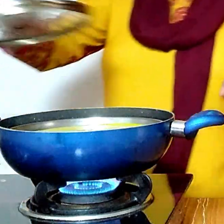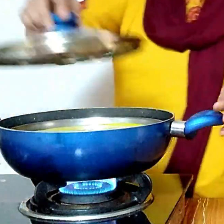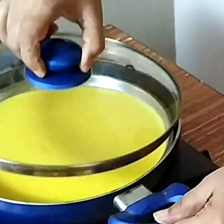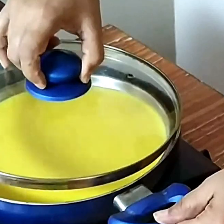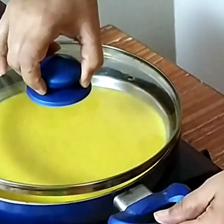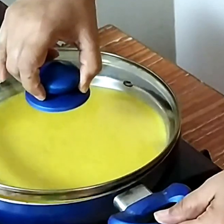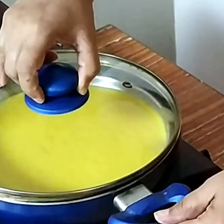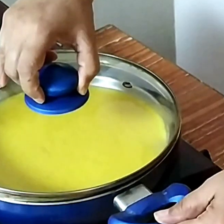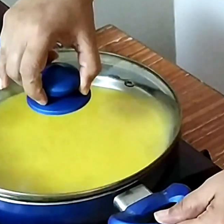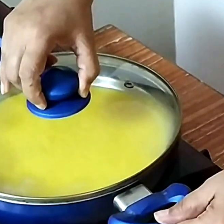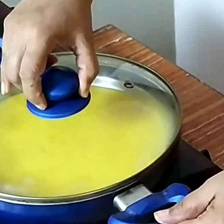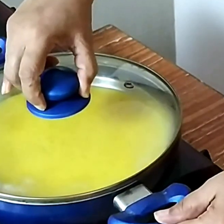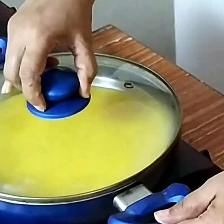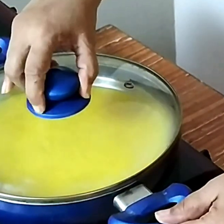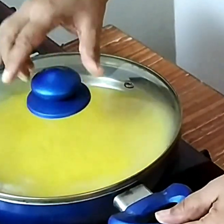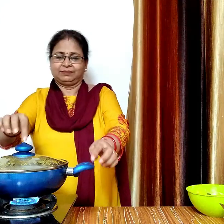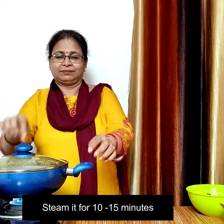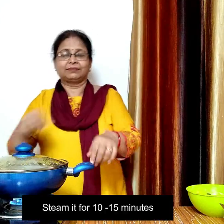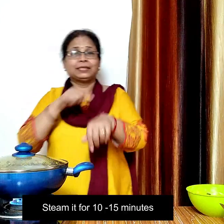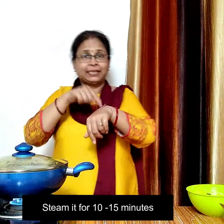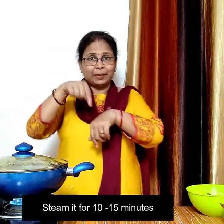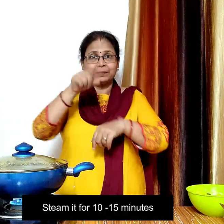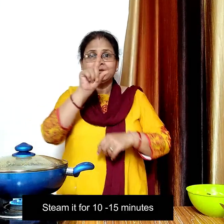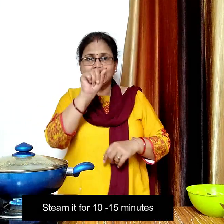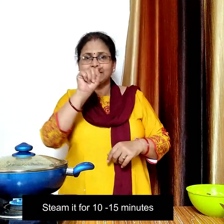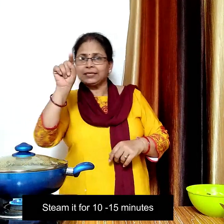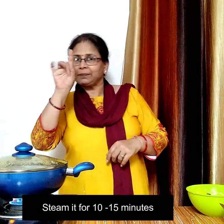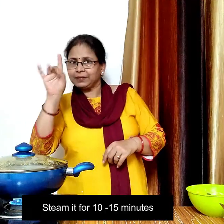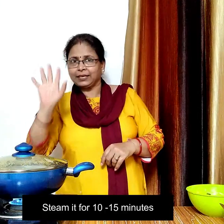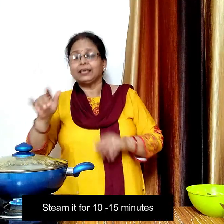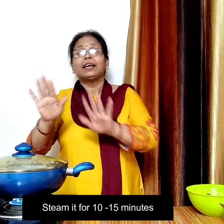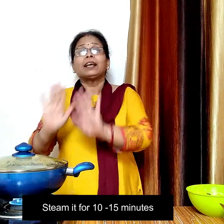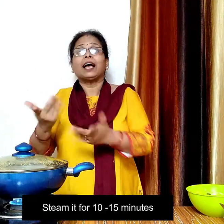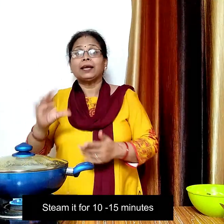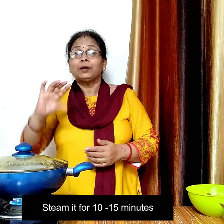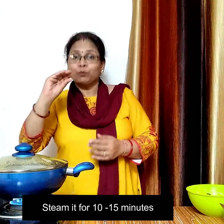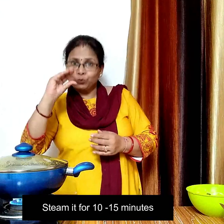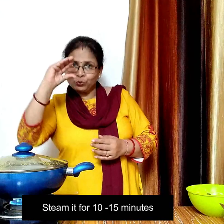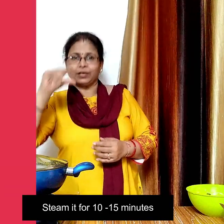और डगकर दस से पंद्रा मिट के लिए स्टीम होने देंगे स्टीम होने के बाद यह अच्छे से फूल जाएगा